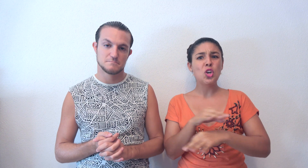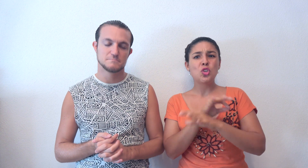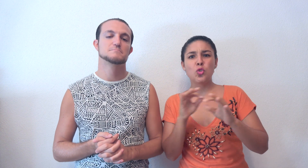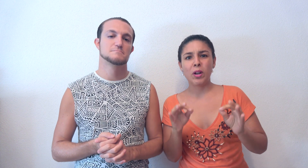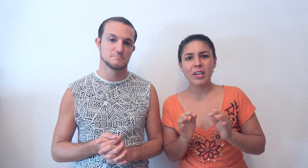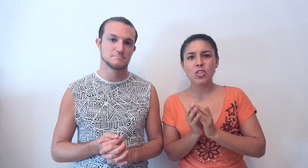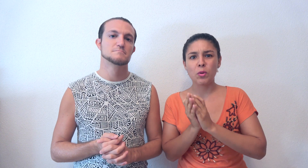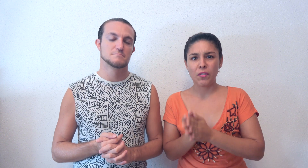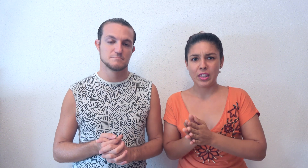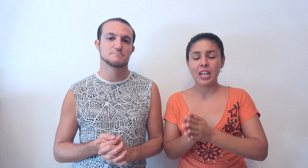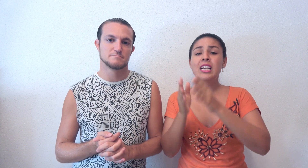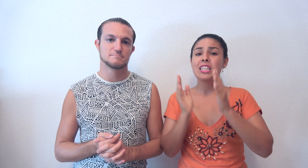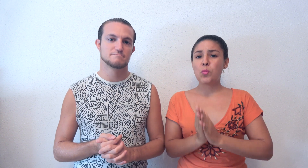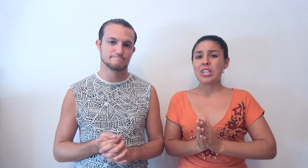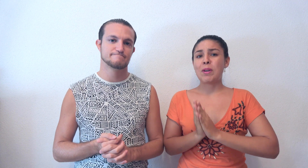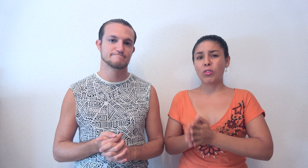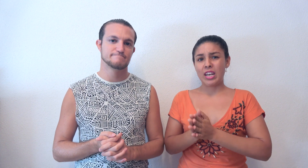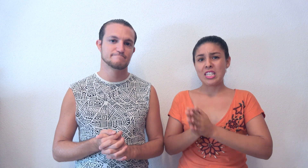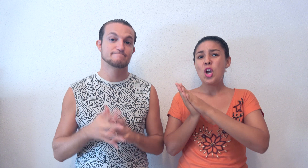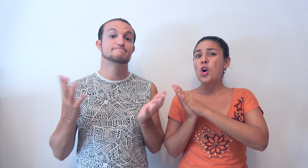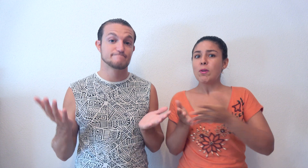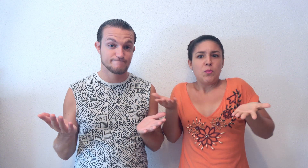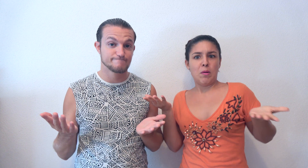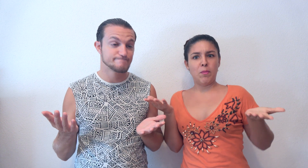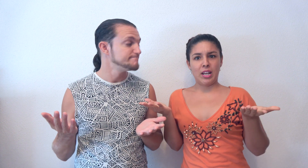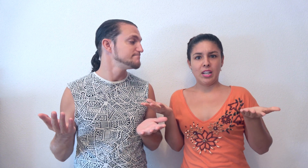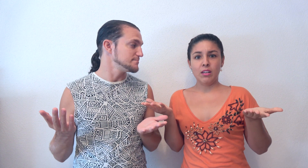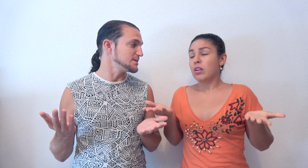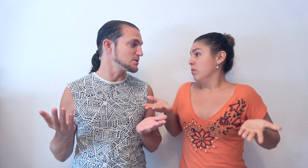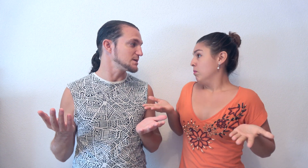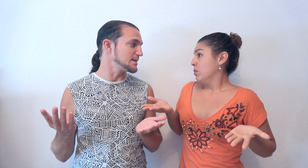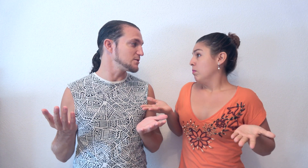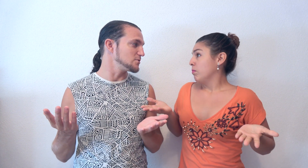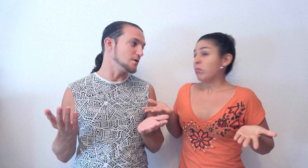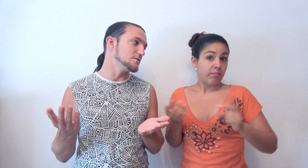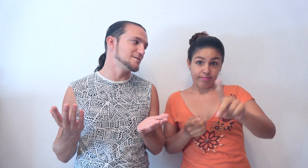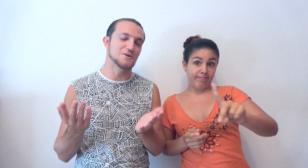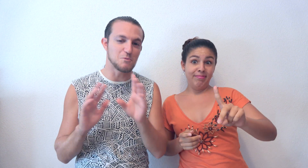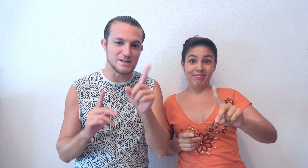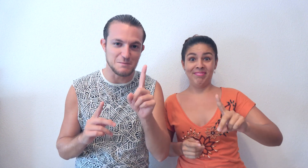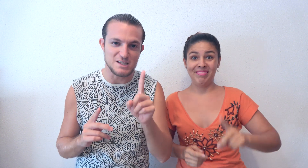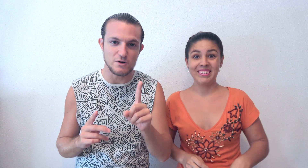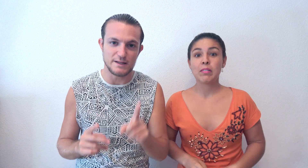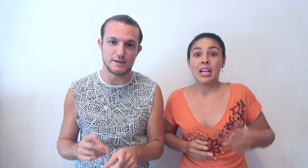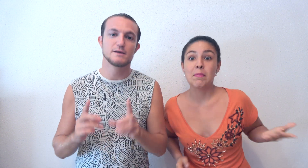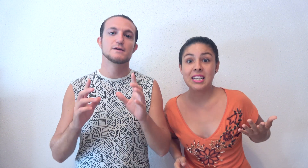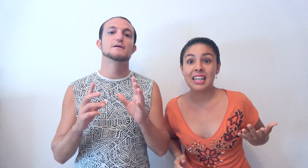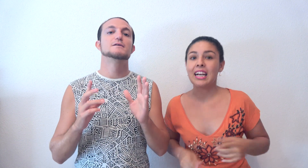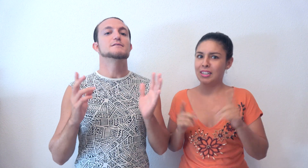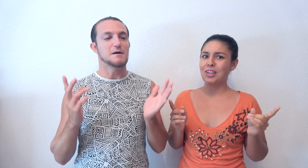súper bien y súper fácil. Después preguntaréis, ¿cómo nos movemos por la isla? Eso es, ¿andando? No, no porque es demasiado grande. ¿En bicicleta? No,